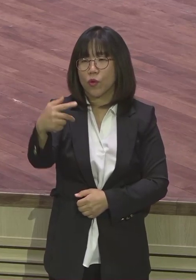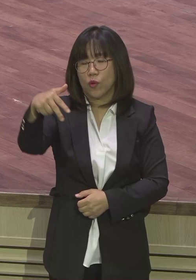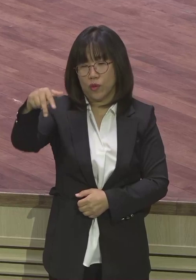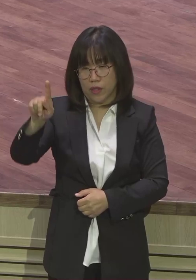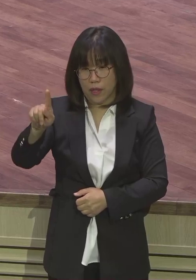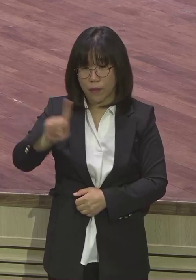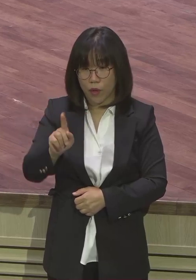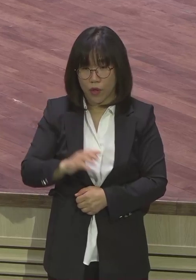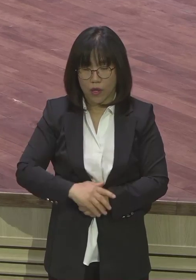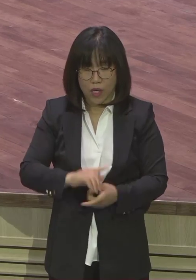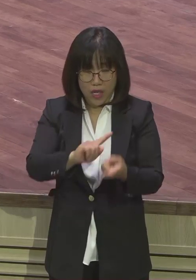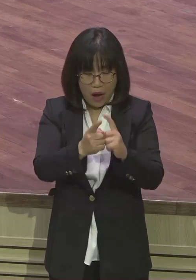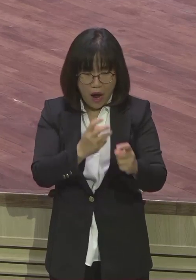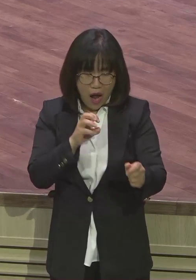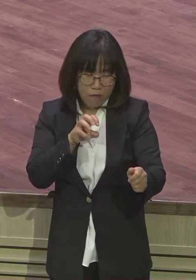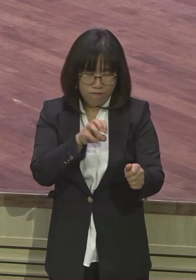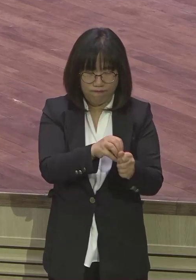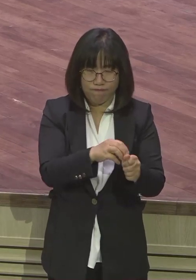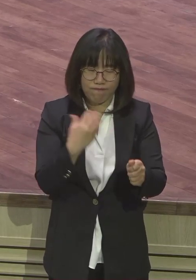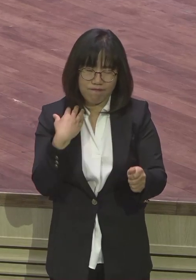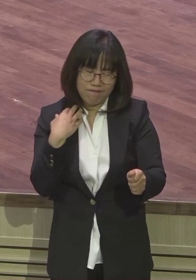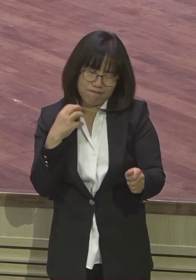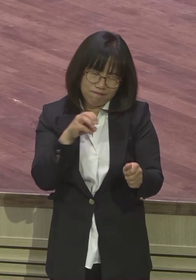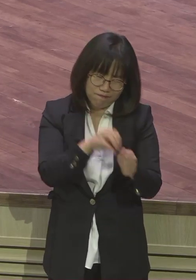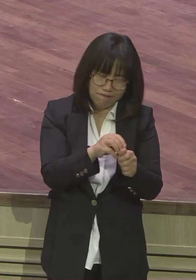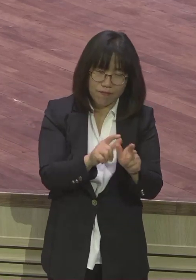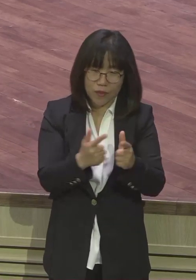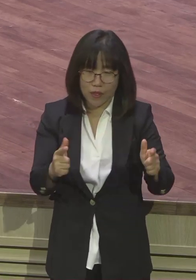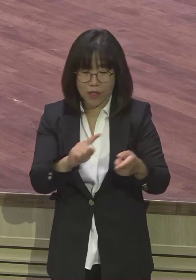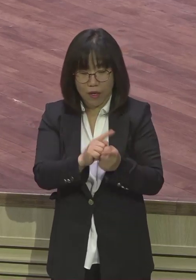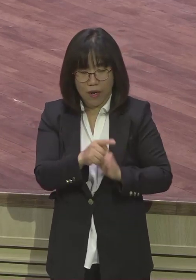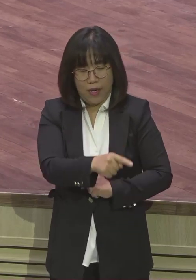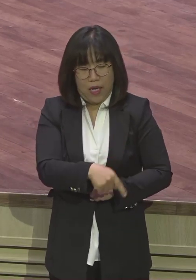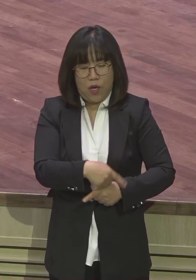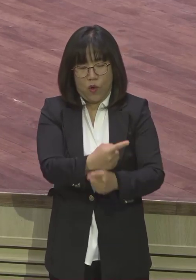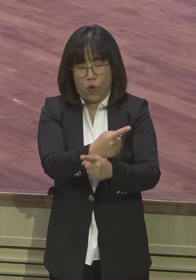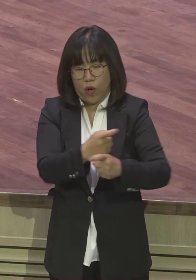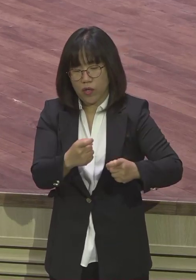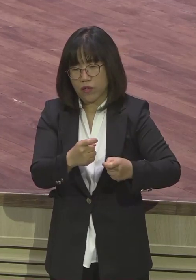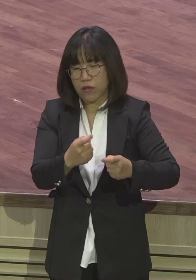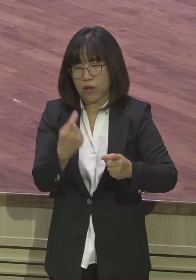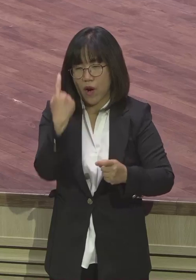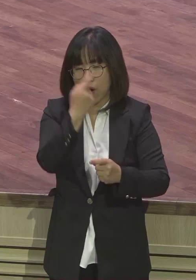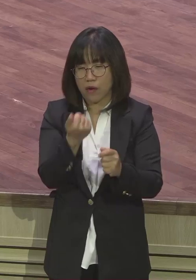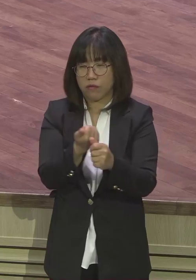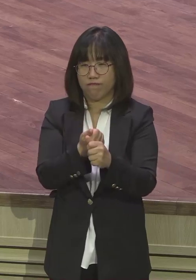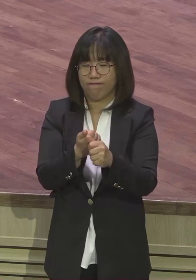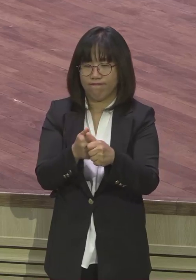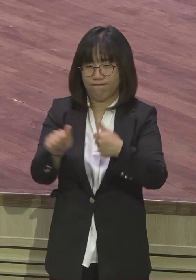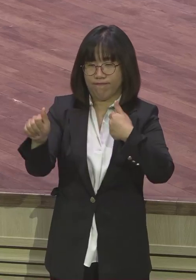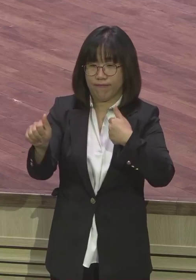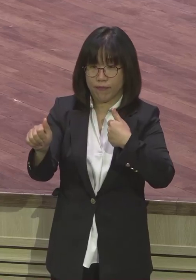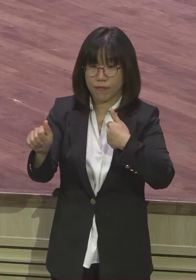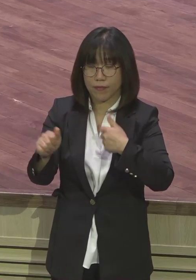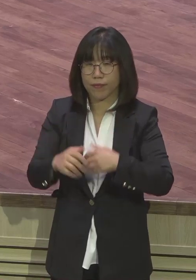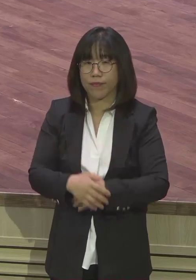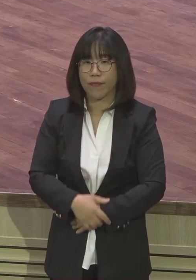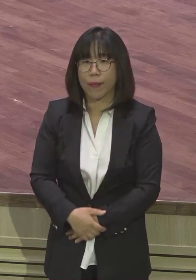서로 물고 뜯게 만듭니다. 서로 물고 뜯고 오수 몇 개 만들고 갈라서게 하고 결국은 뭐요? 목적이 뭡니까?